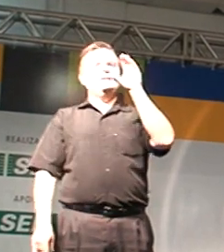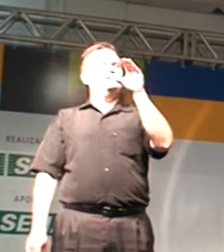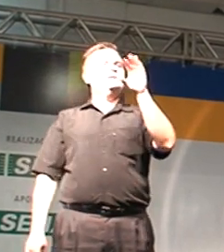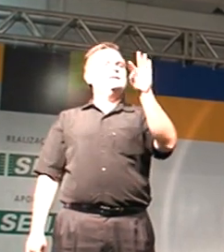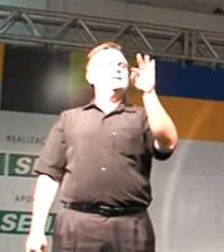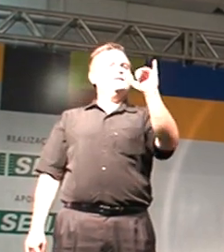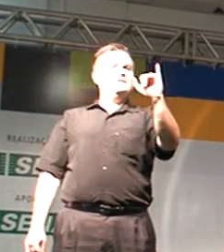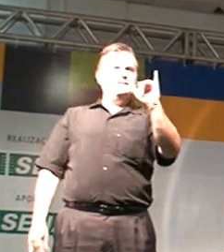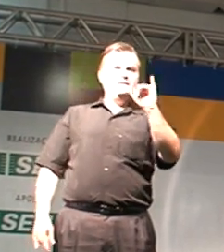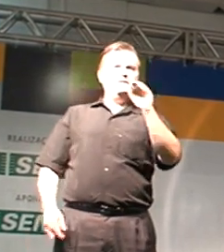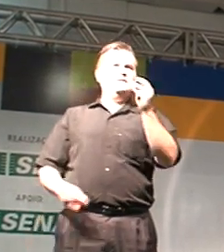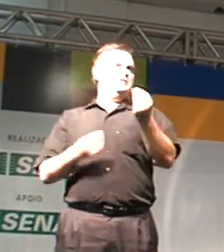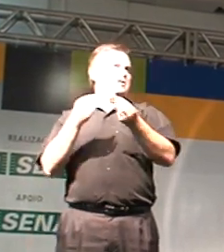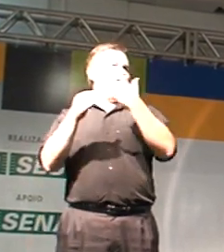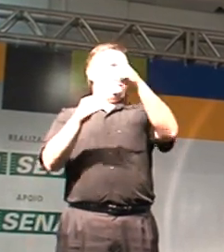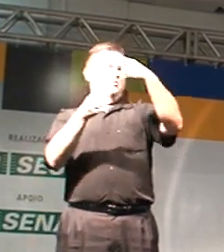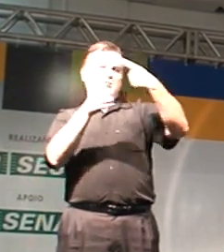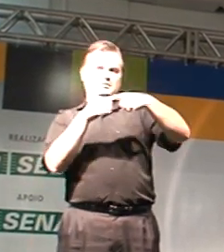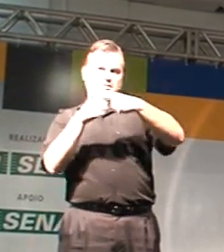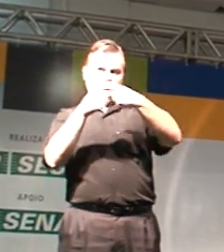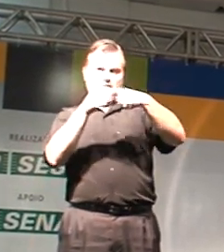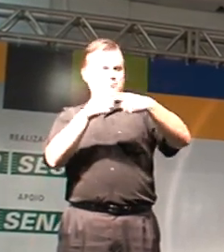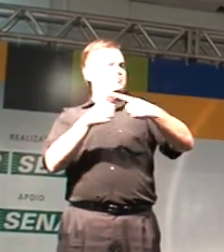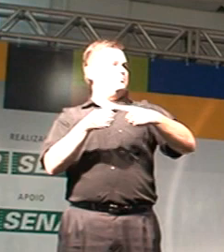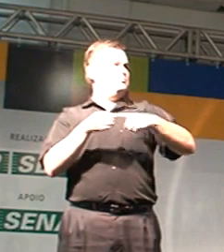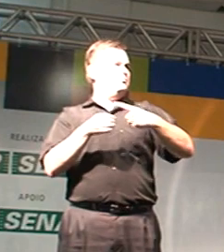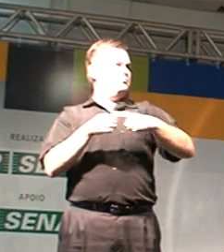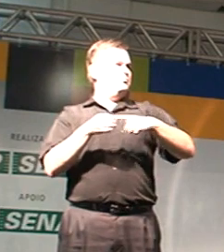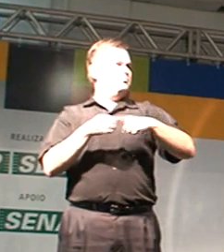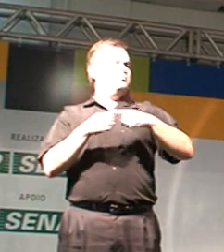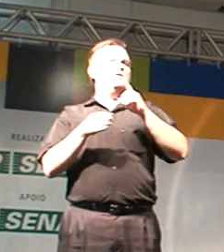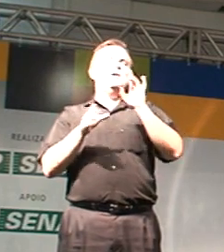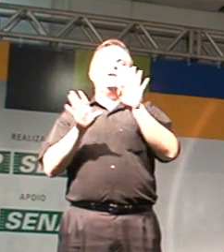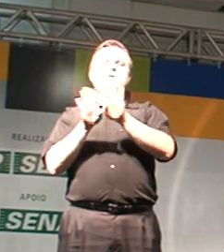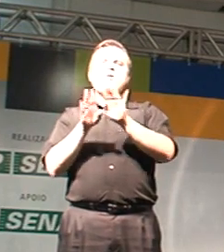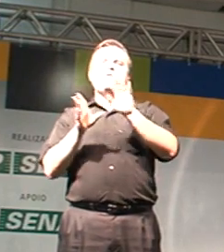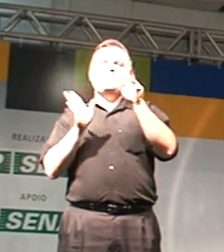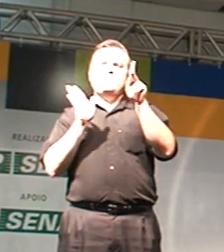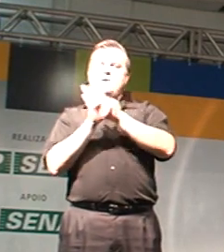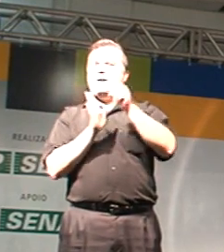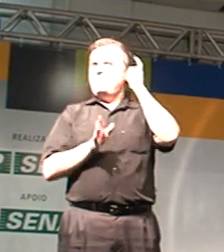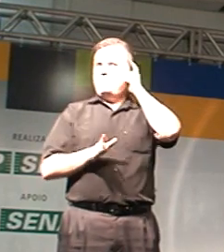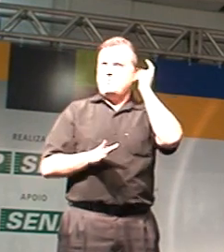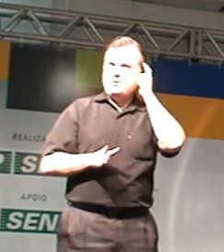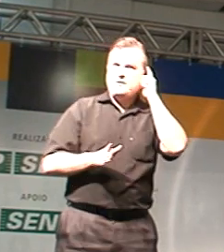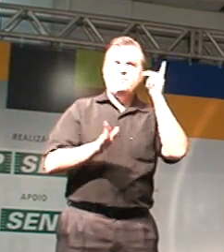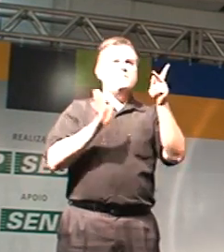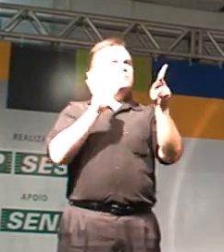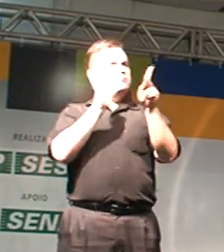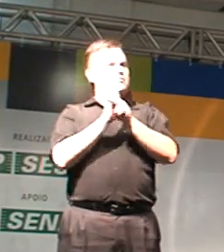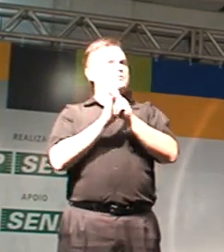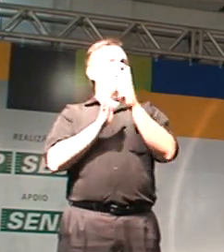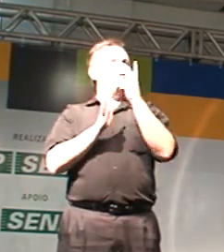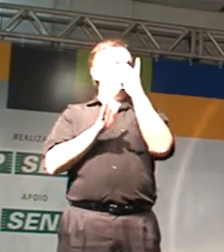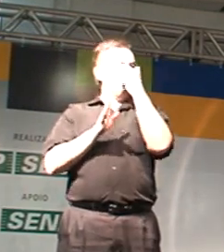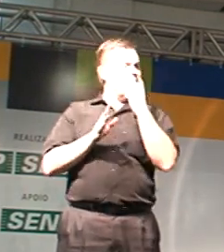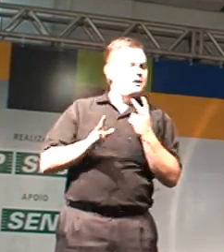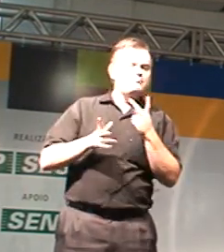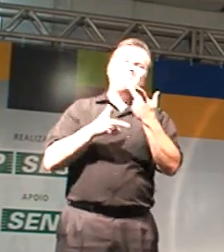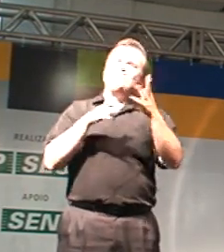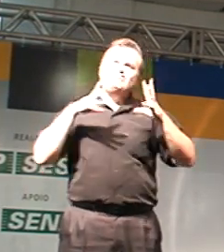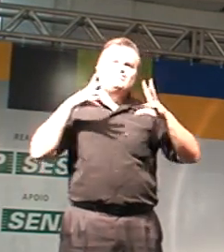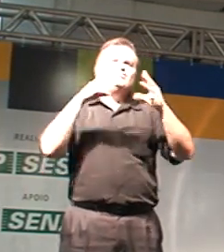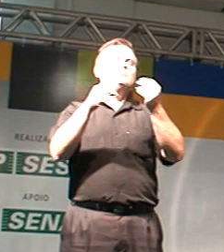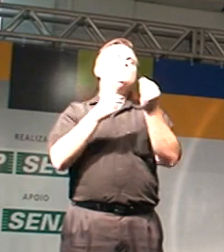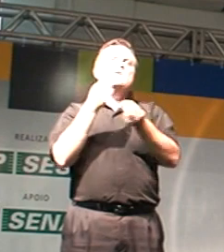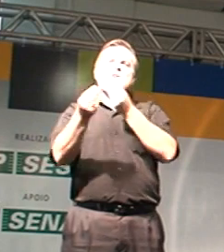aqui da vida, Irajá, Mauro Nardini, Instituto de Sérgio, a Paz, Senador Flaviar, mas comecei a me entrosar com todo esse pessoal,